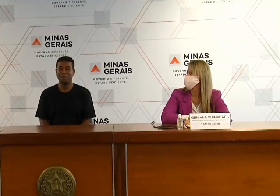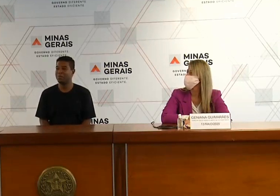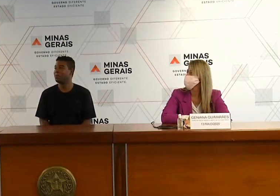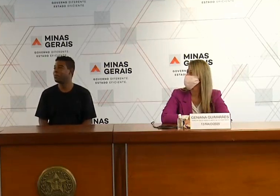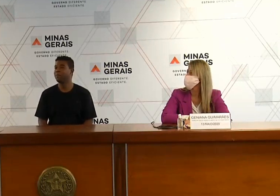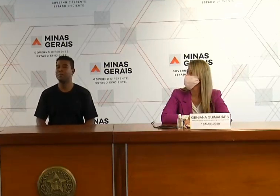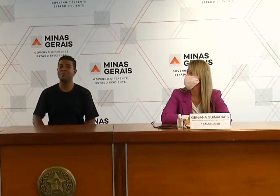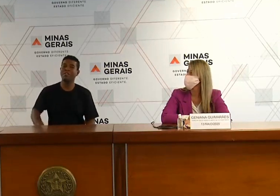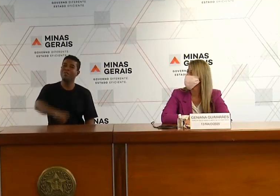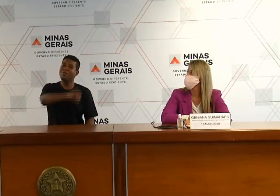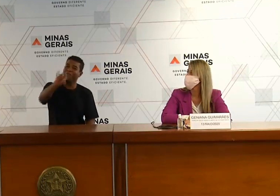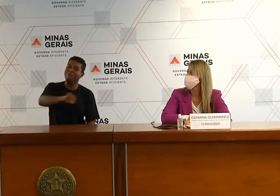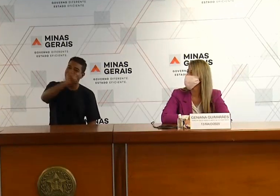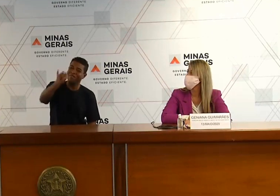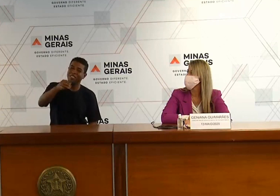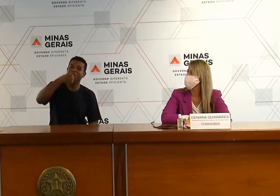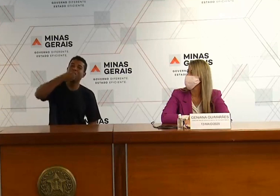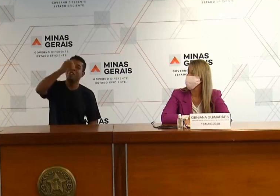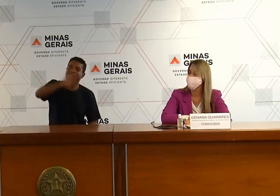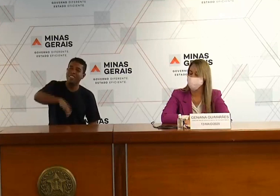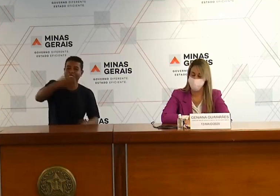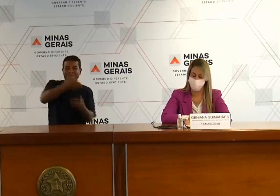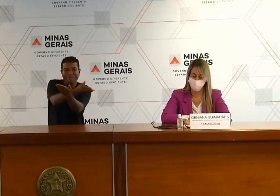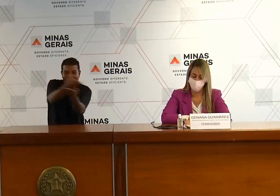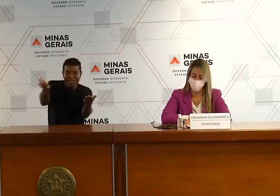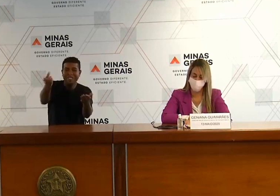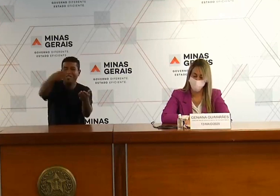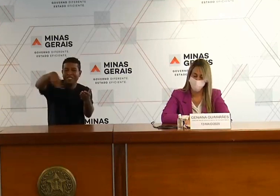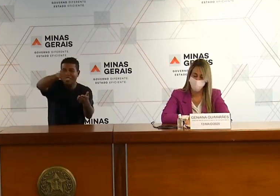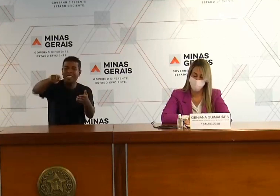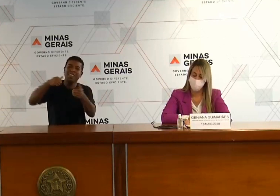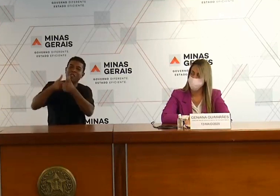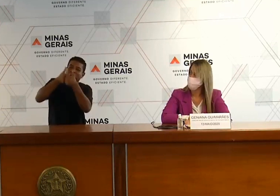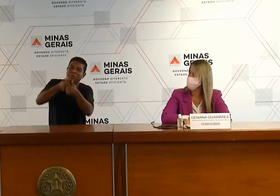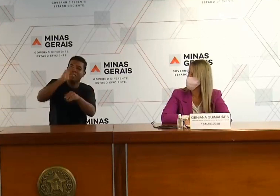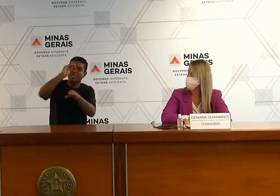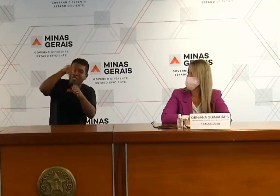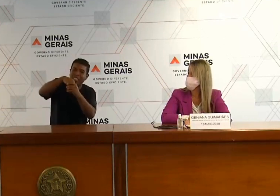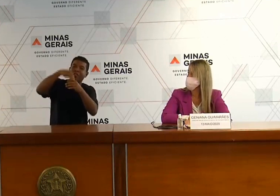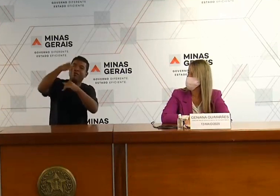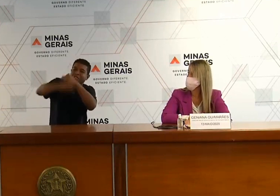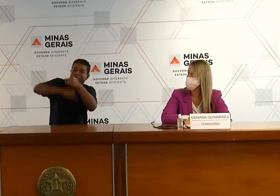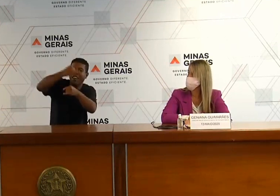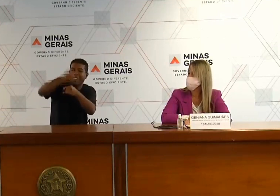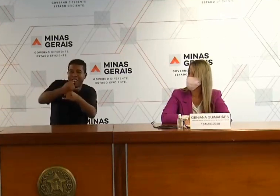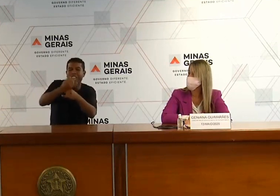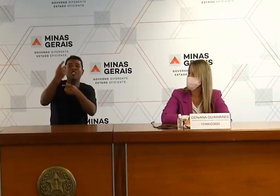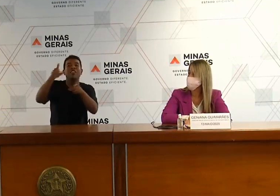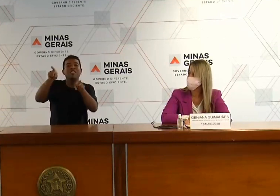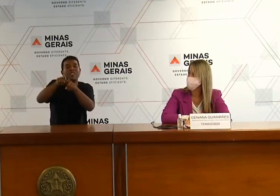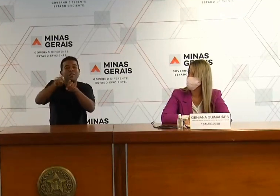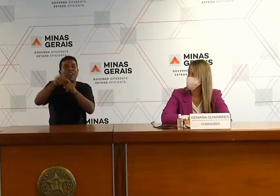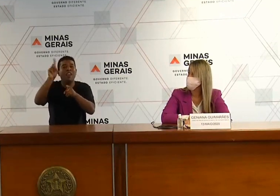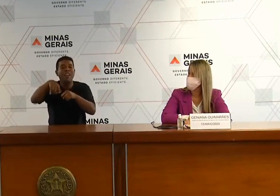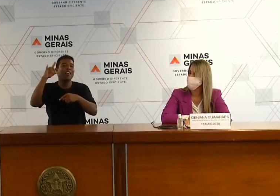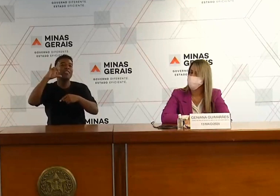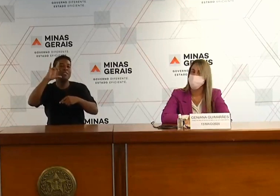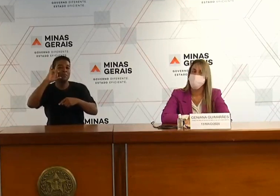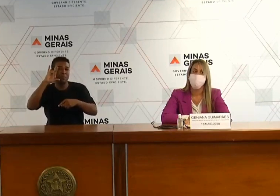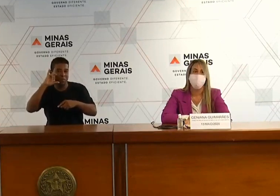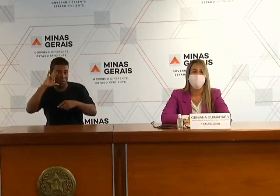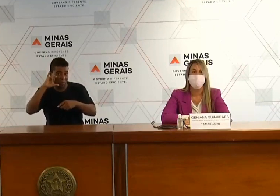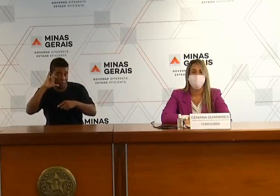Olá, boa tarde a todos que nos acompanham ao vivo pelas redes sociais do governo de Minas Gerais,